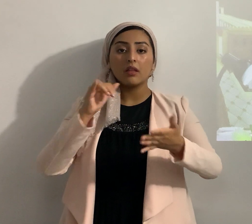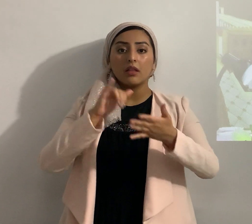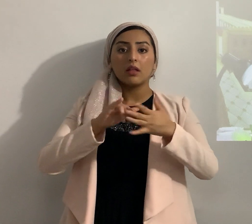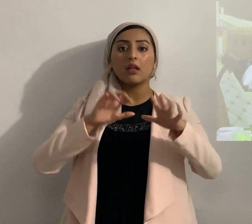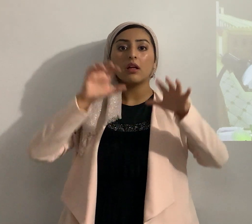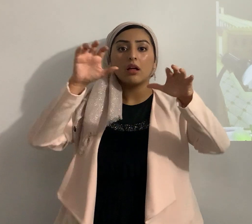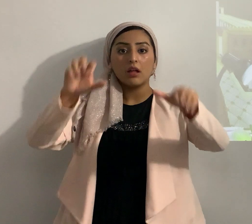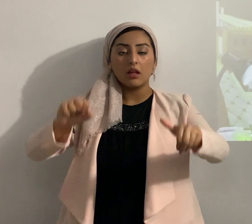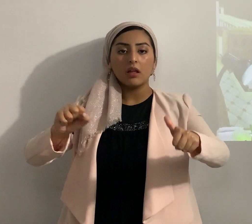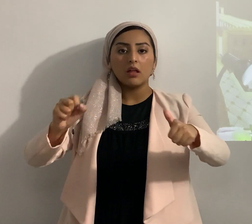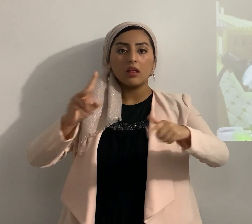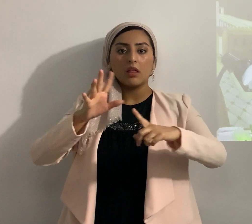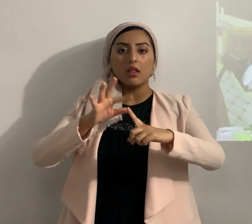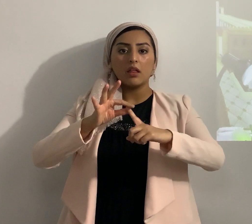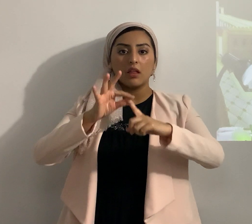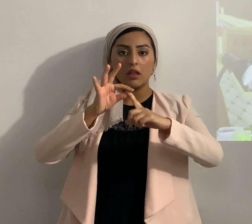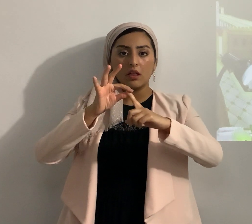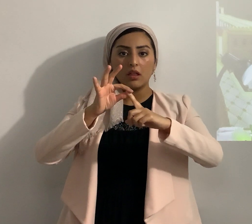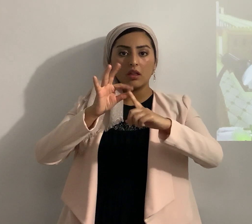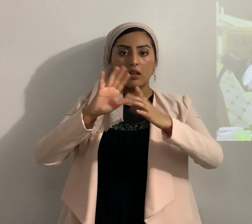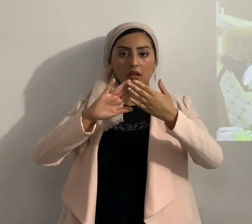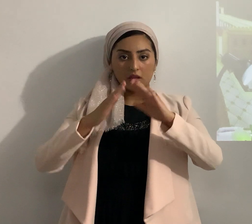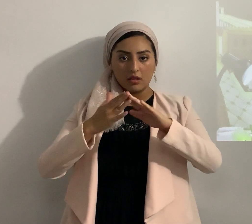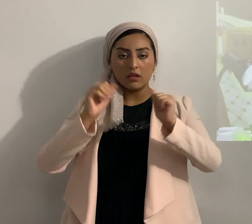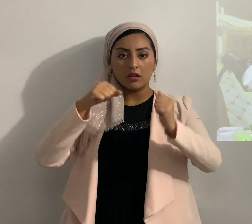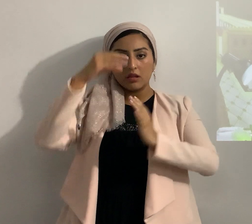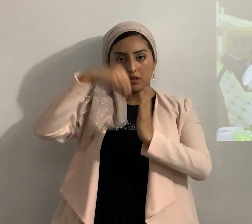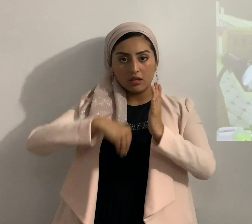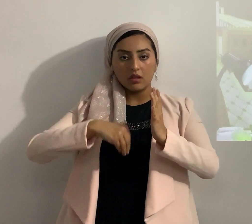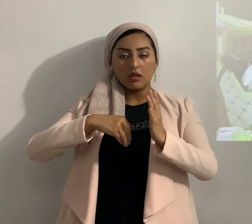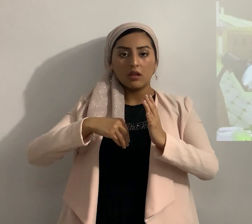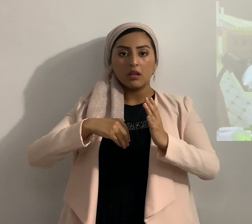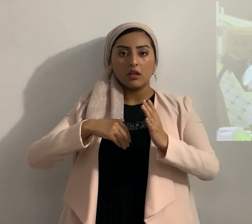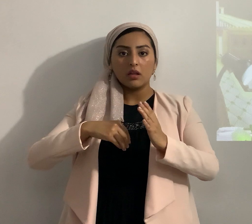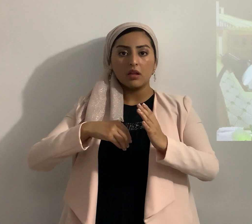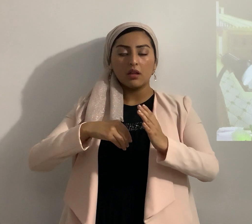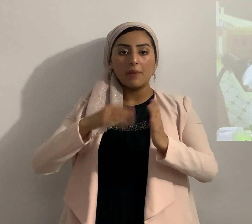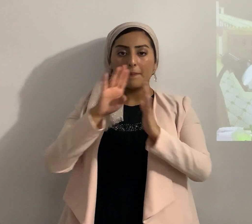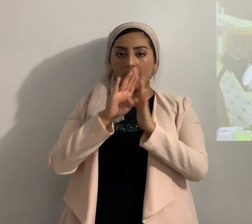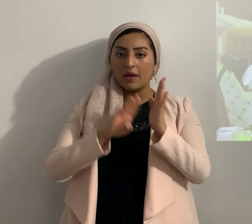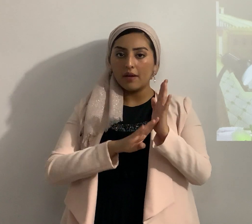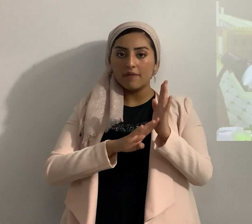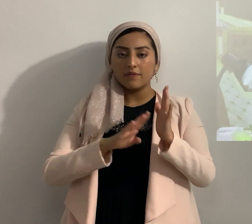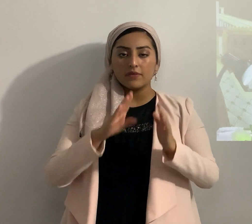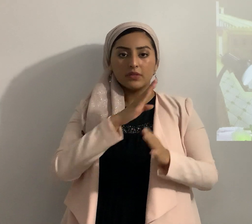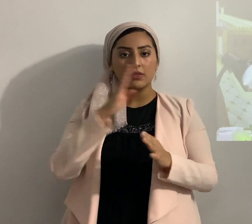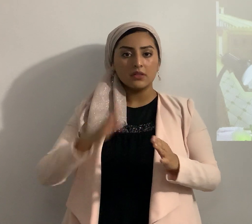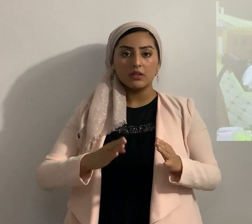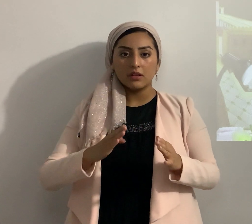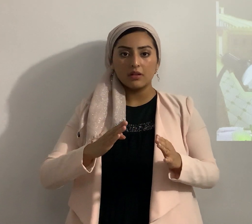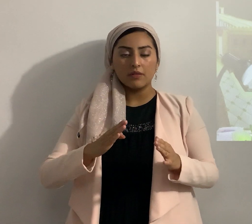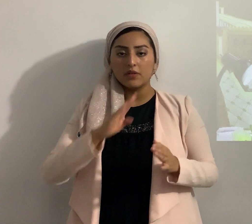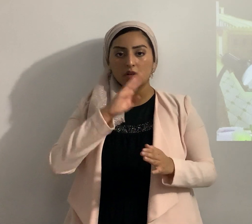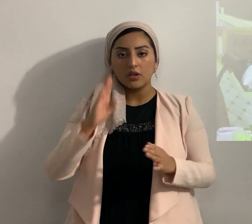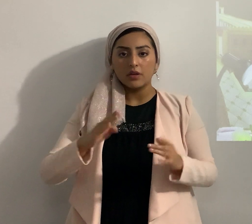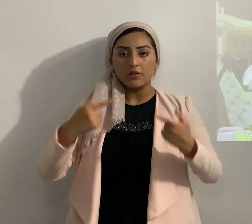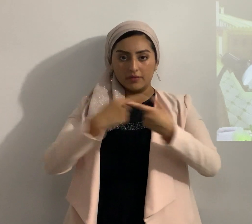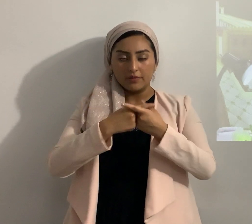principales ciudades pueden anotarlo para que no vaya a coger la Biblia nunca se contradice tomó las principales